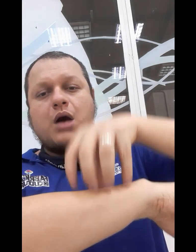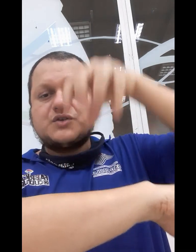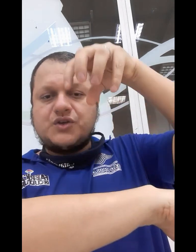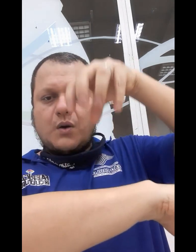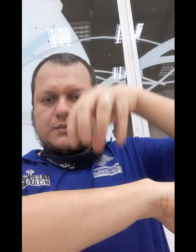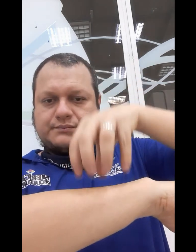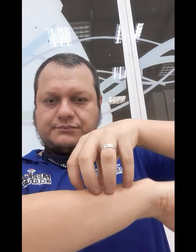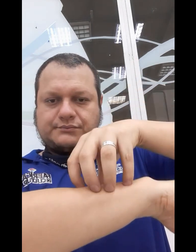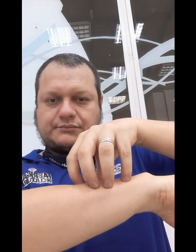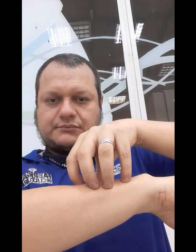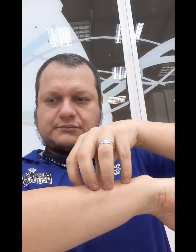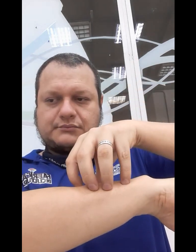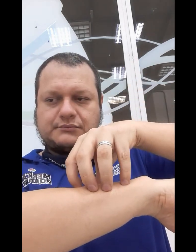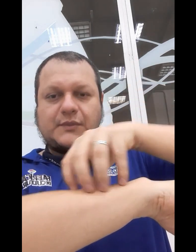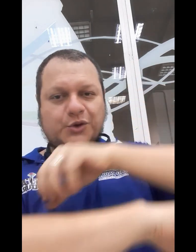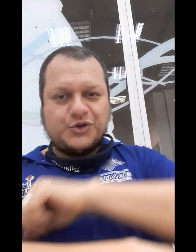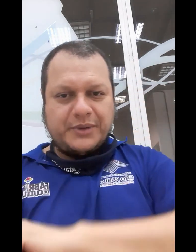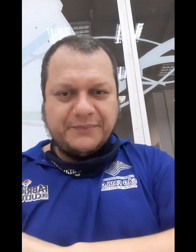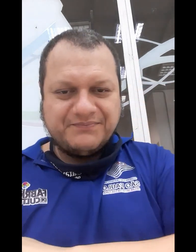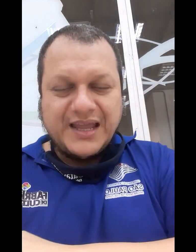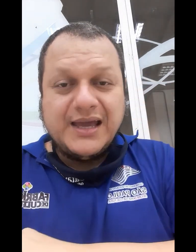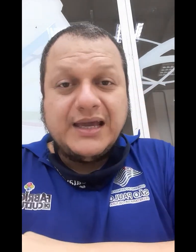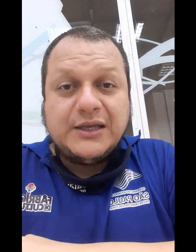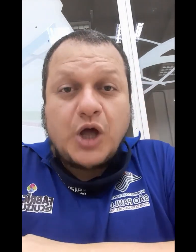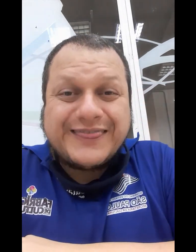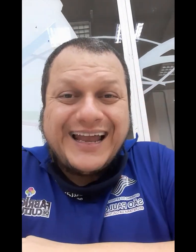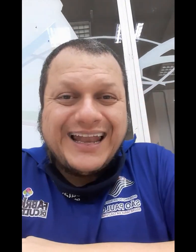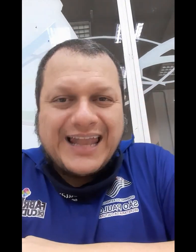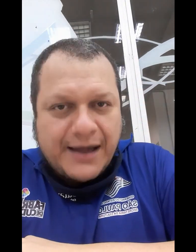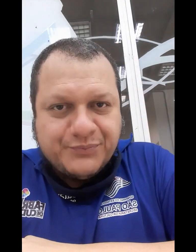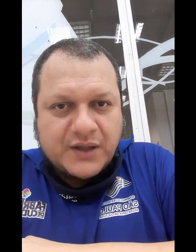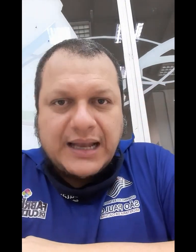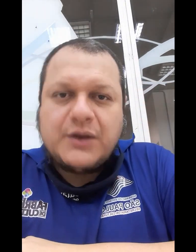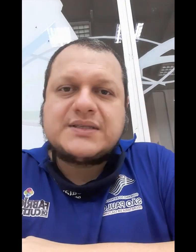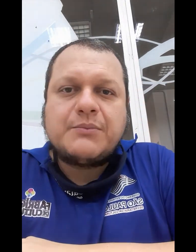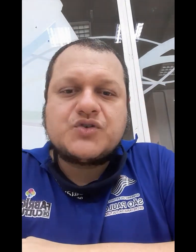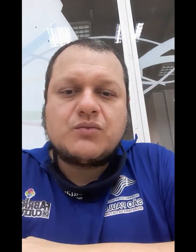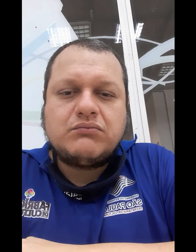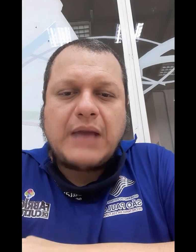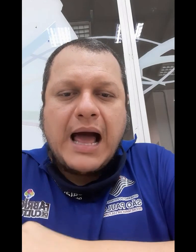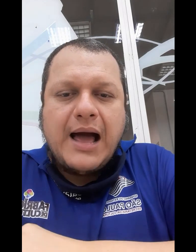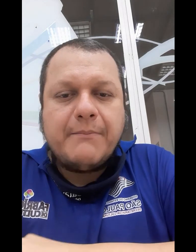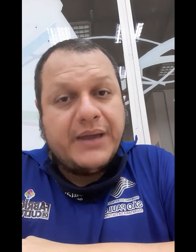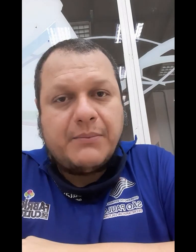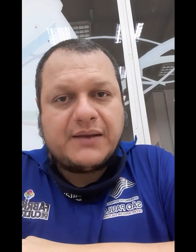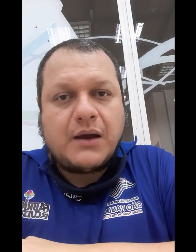Sol. Tudo bem? Nota lá. Nota lá, nós temos um A bem abertão.